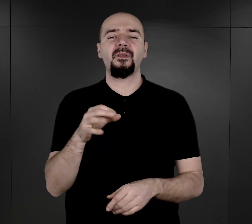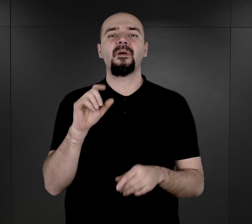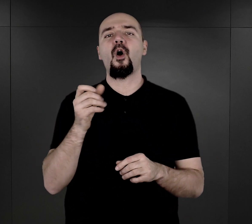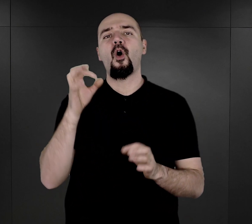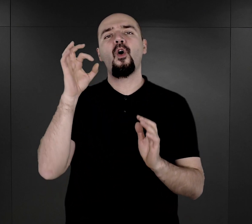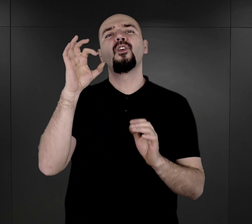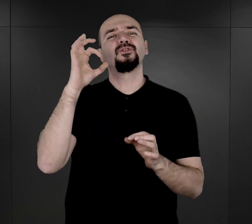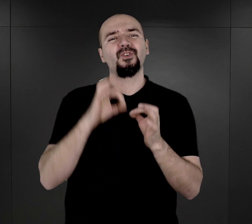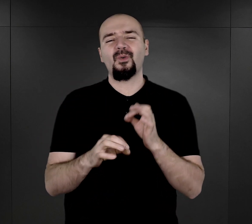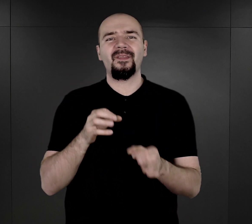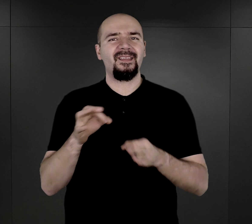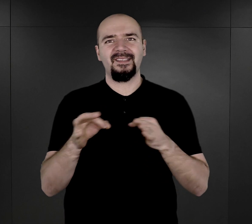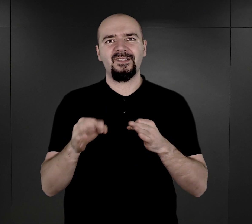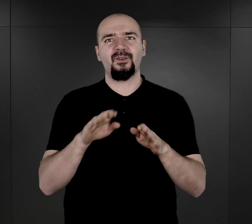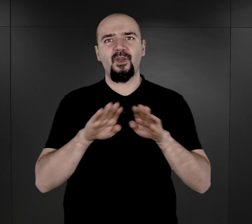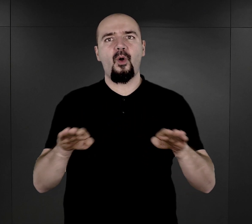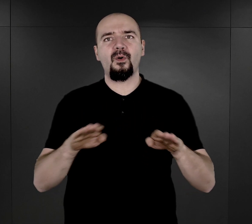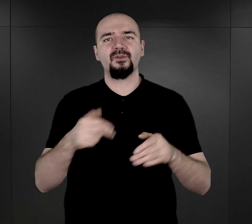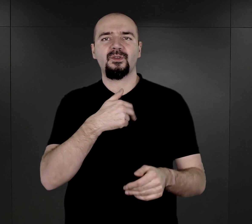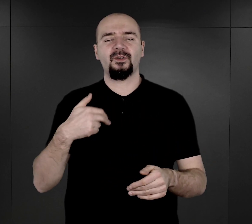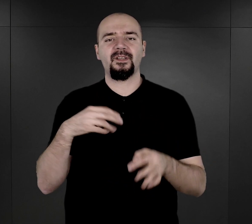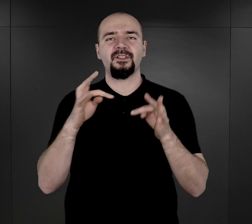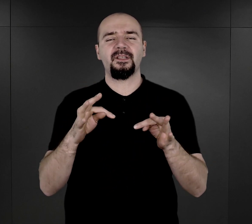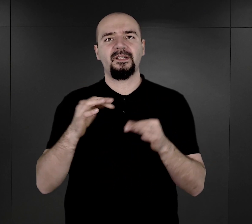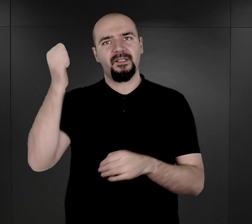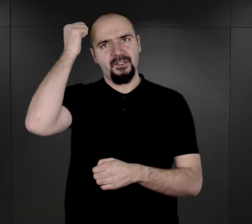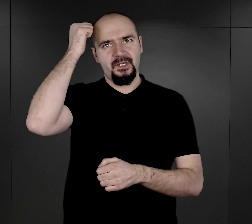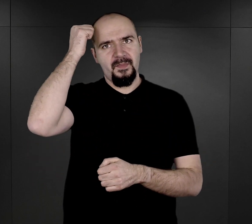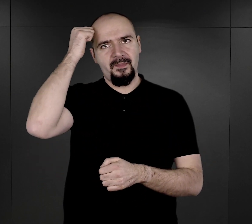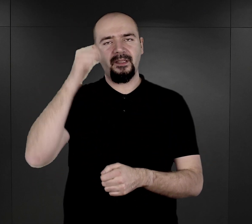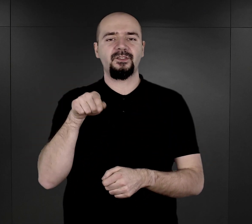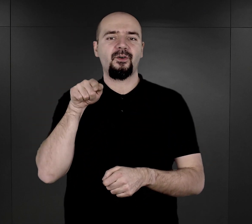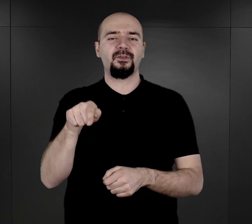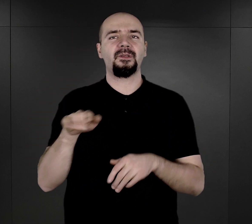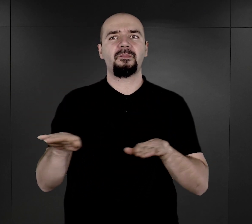historii obozu oraz o naszej współczesnej pamięci o tym szczególnym miejscu.